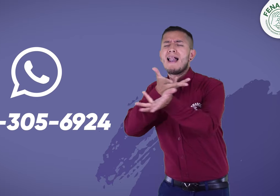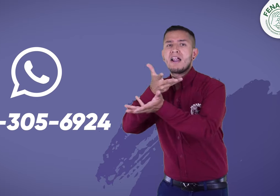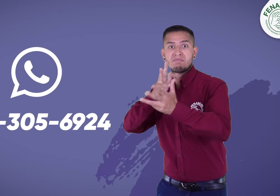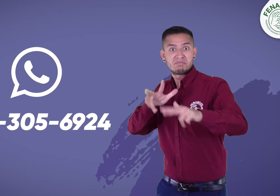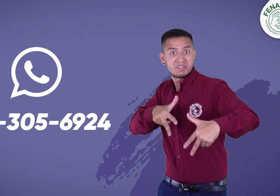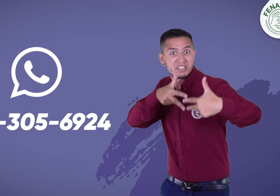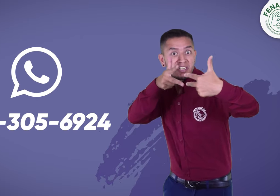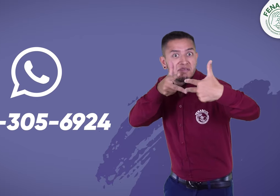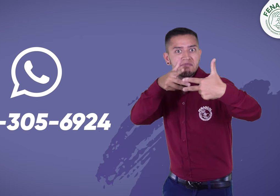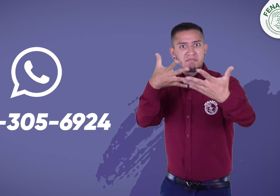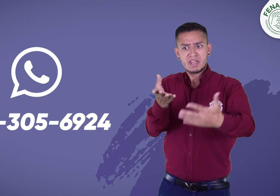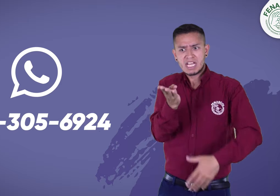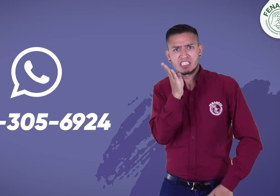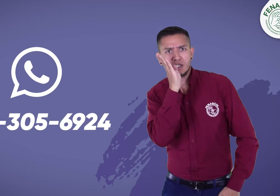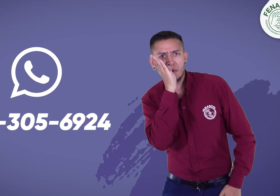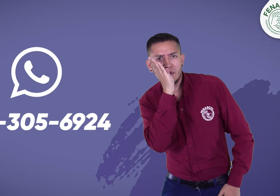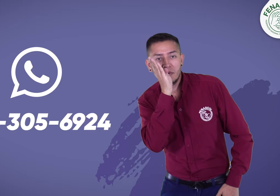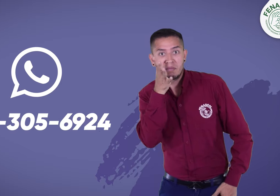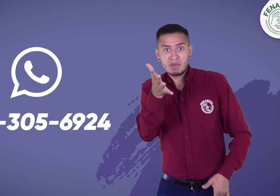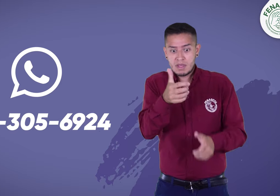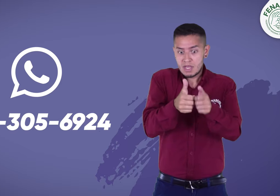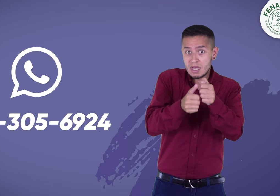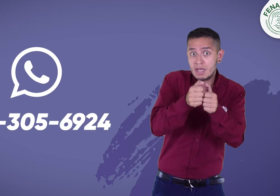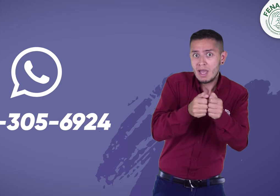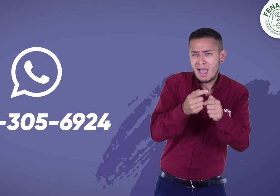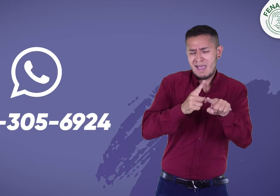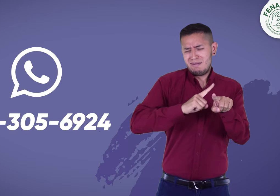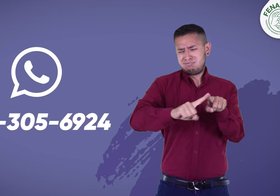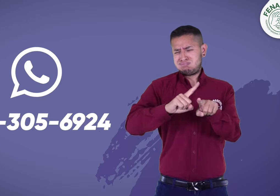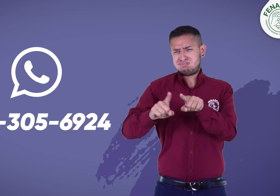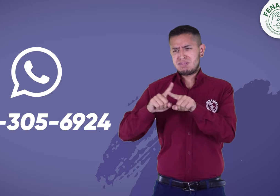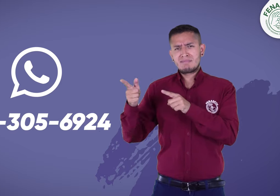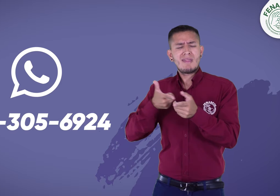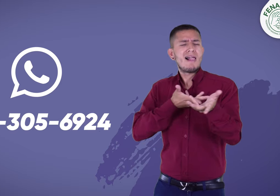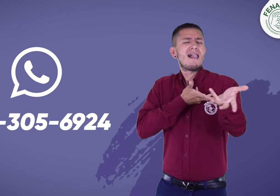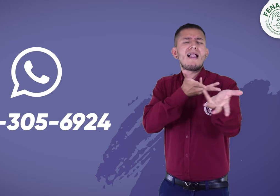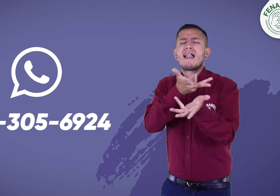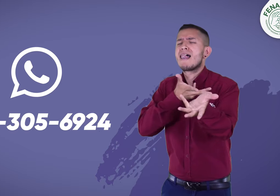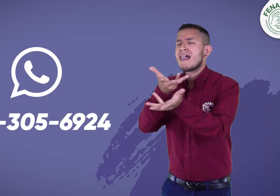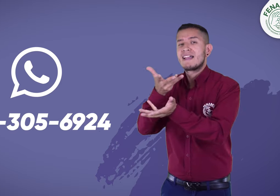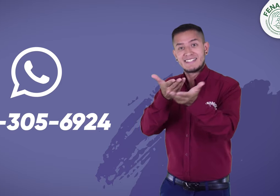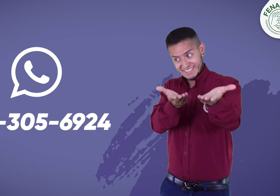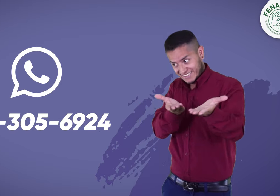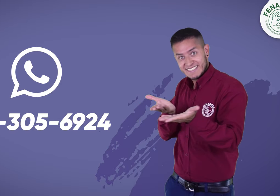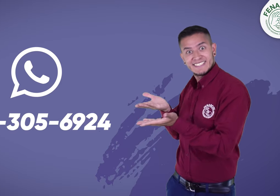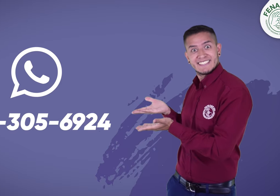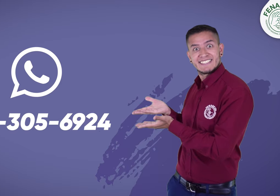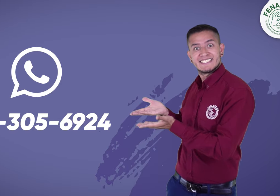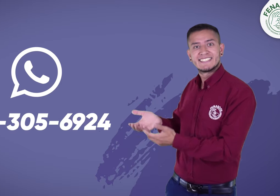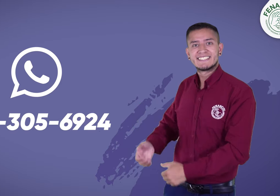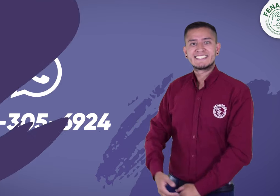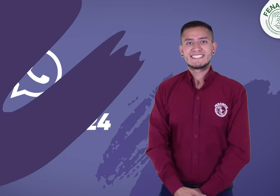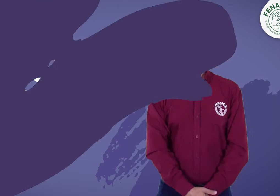al número de WhatsApp 315-305-6924. Allí te atenderemos. ¡Adelante! ¡Gracias!